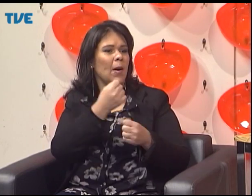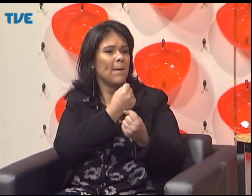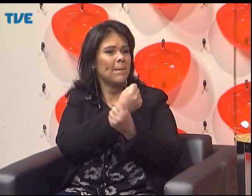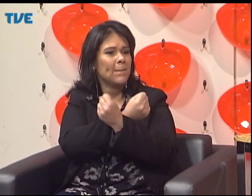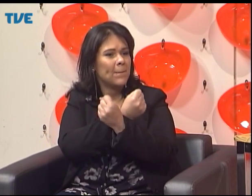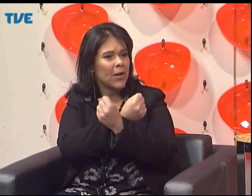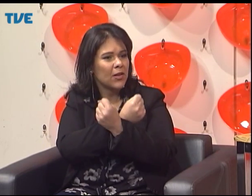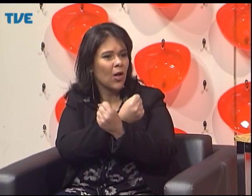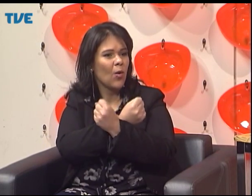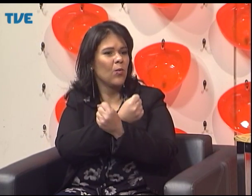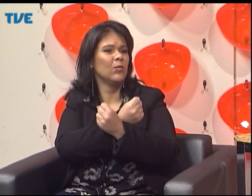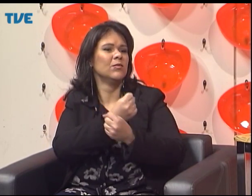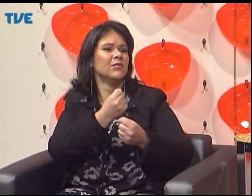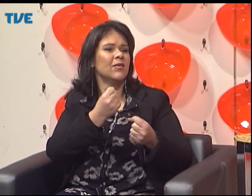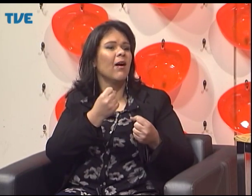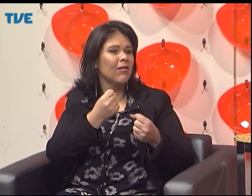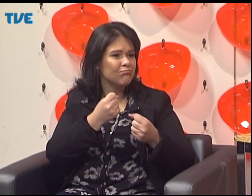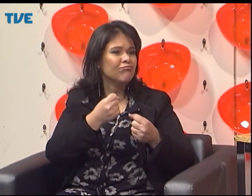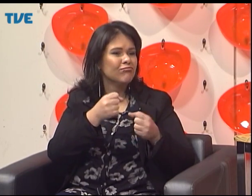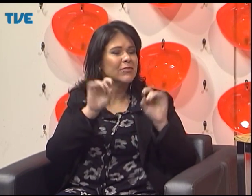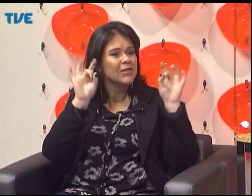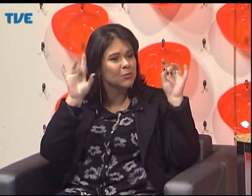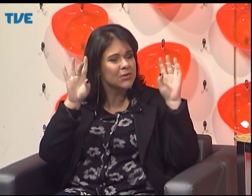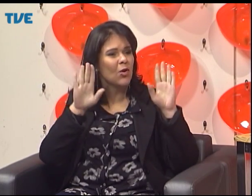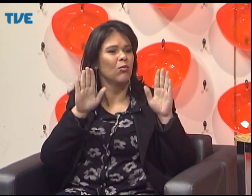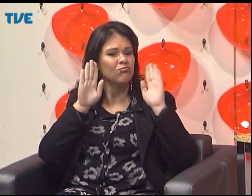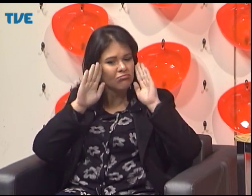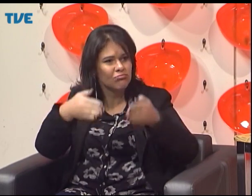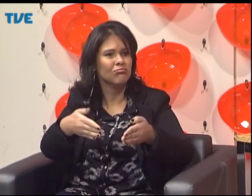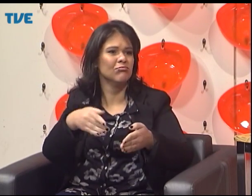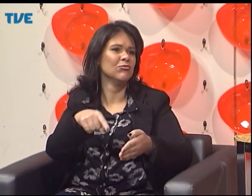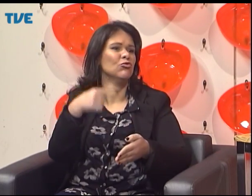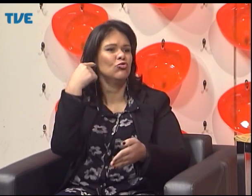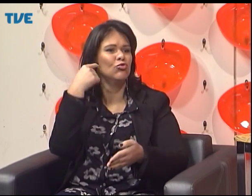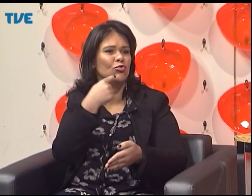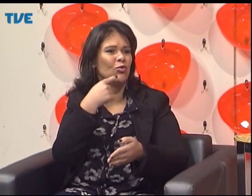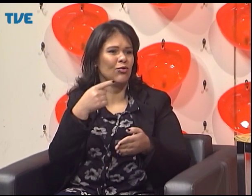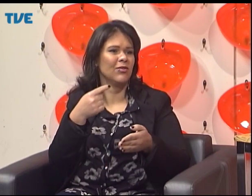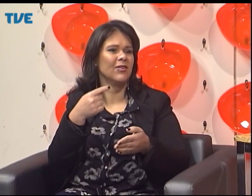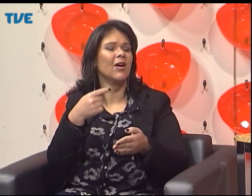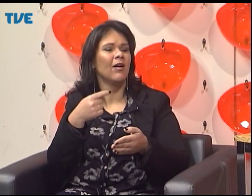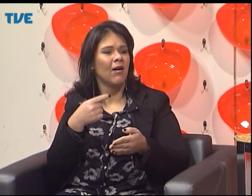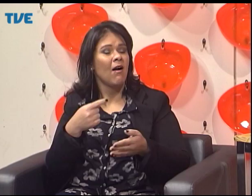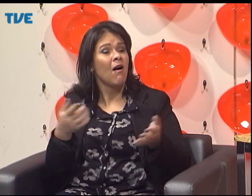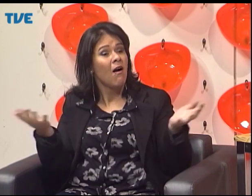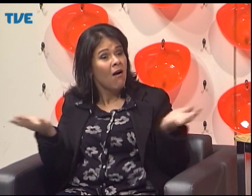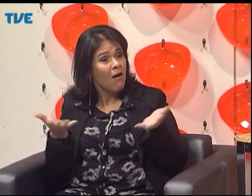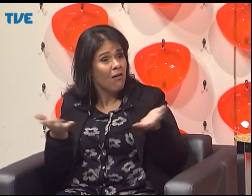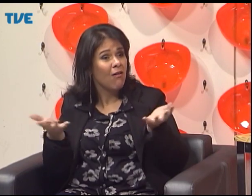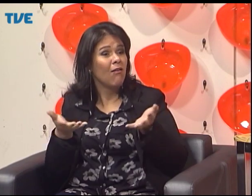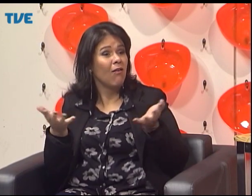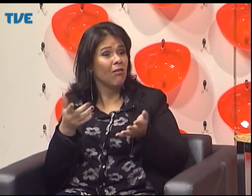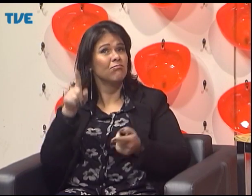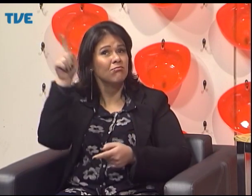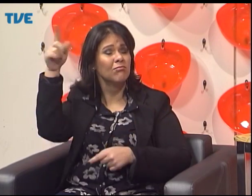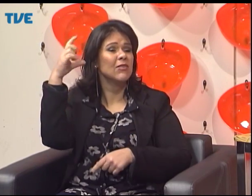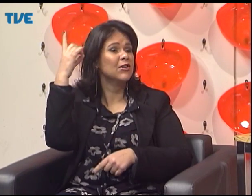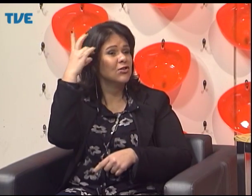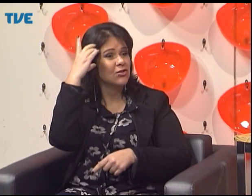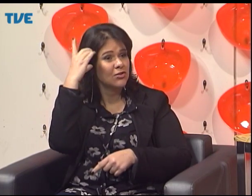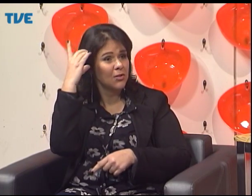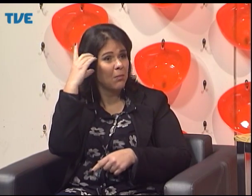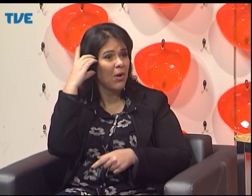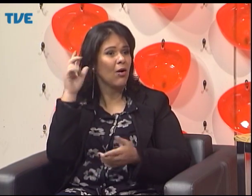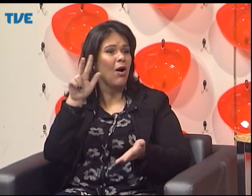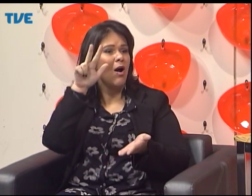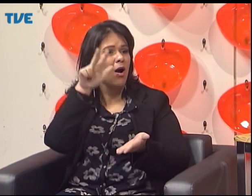procurando por escolas em Porto Alegre, como o Frei Pacífico, como a Escola Concórdia, a Escola Padre Réus que fica em Esteio.